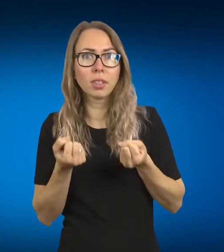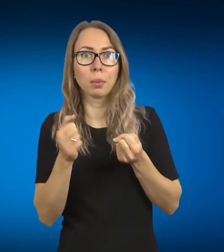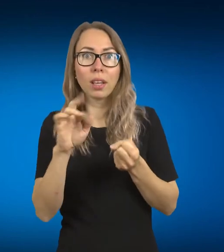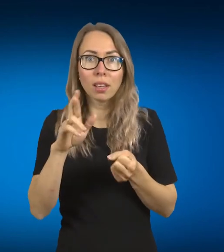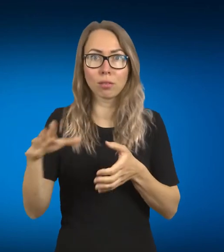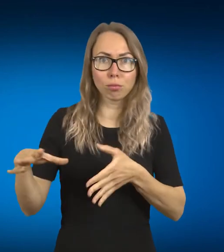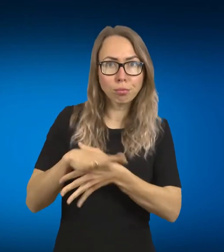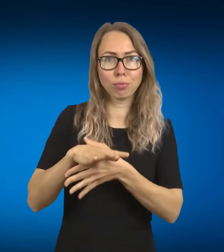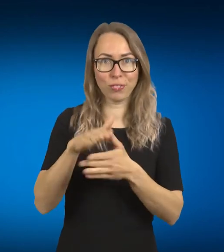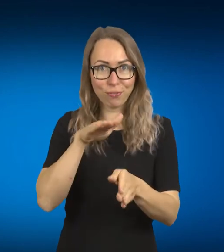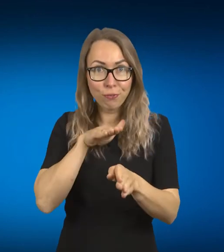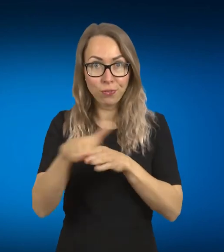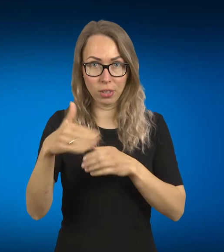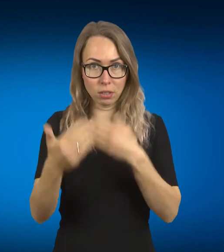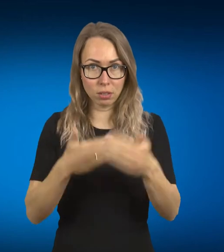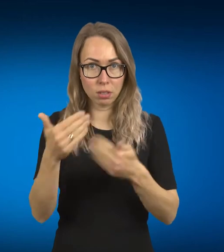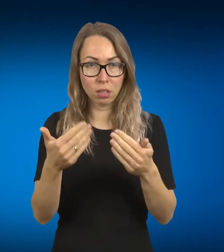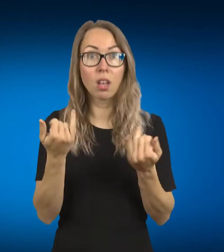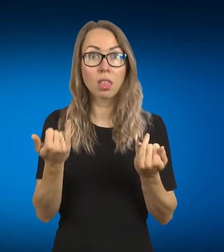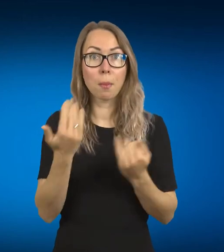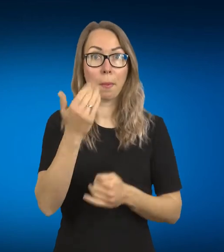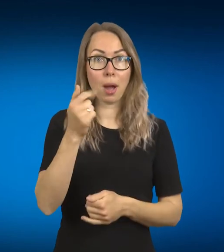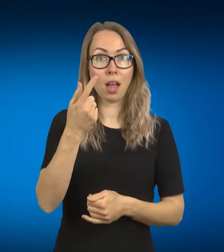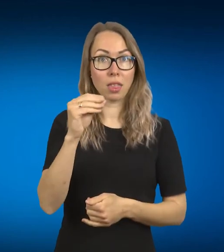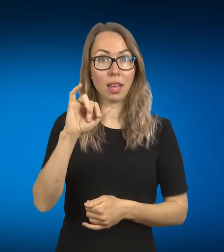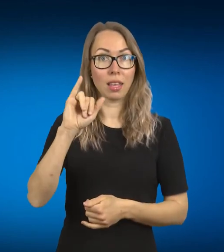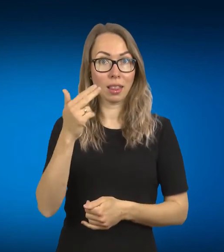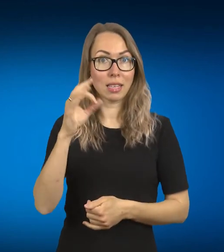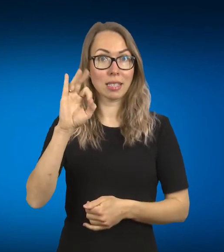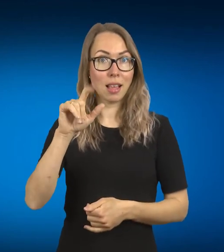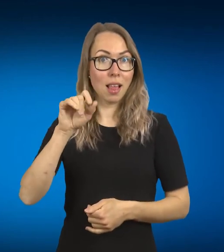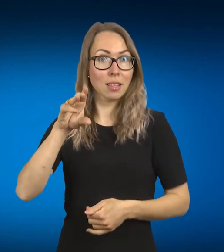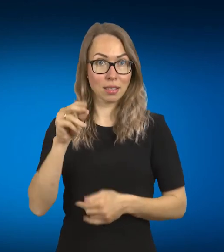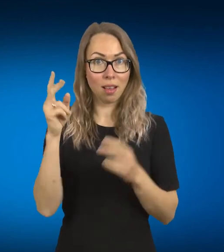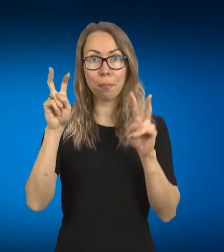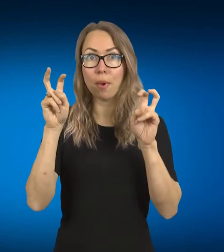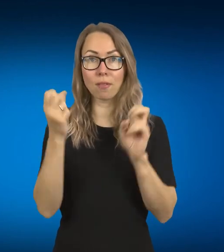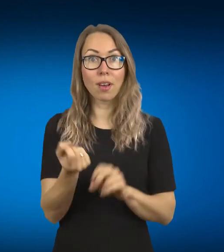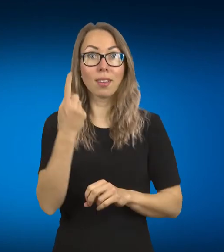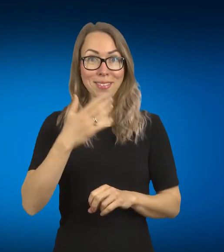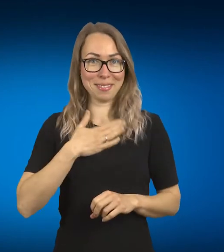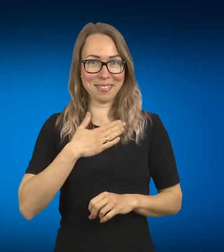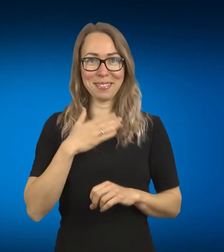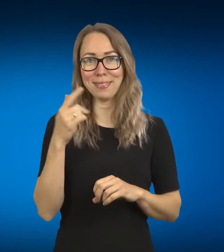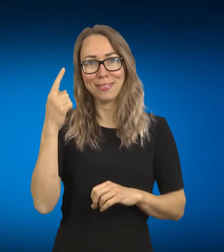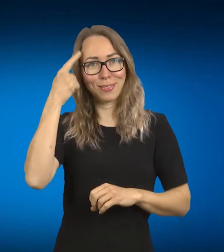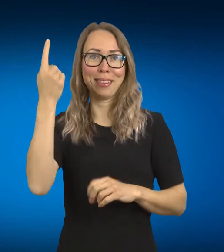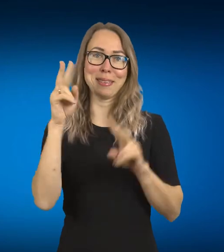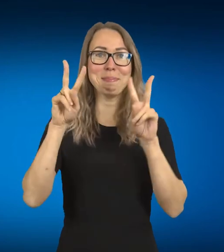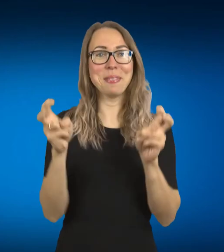išsigryninti. Tai šiandien mes esam Made in Silence, patiesi šio pavadinimo krikštamutė. Ir